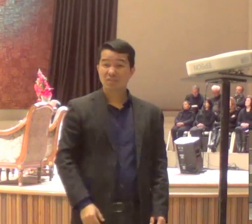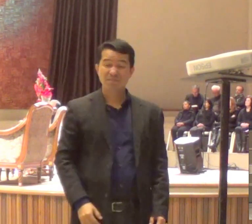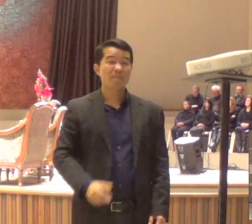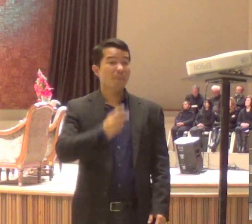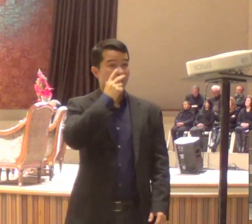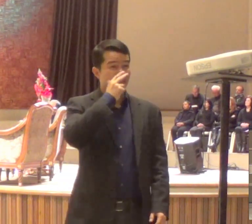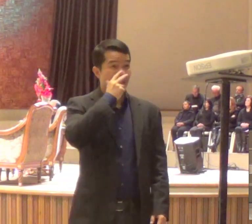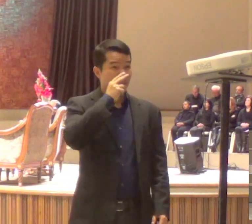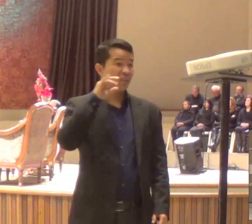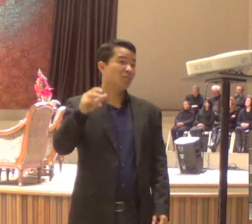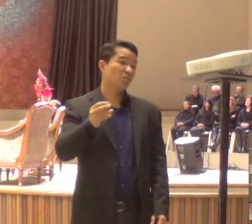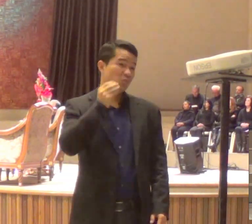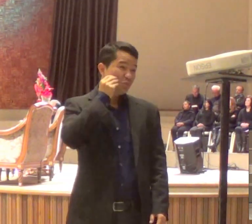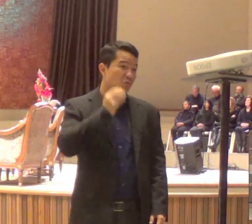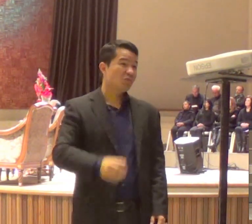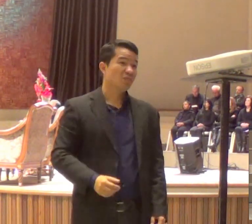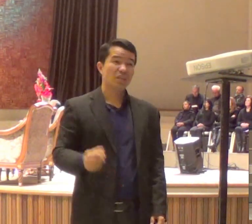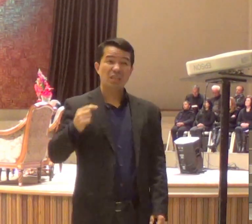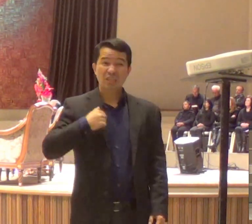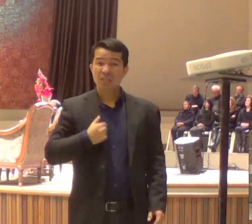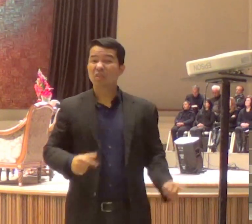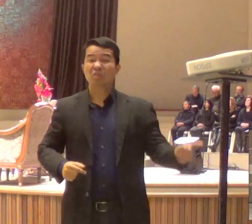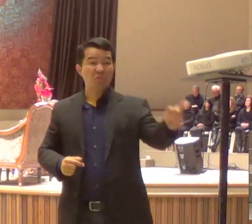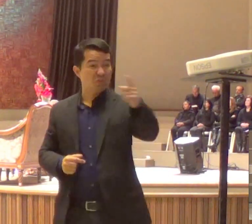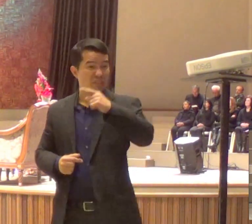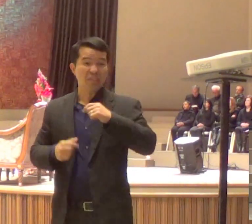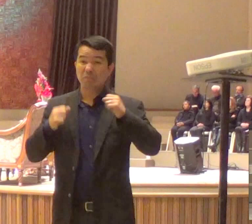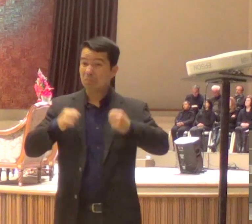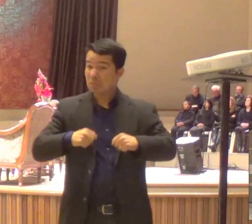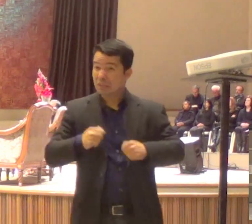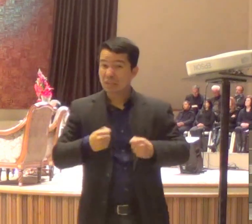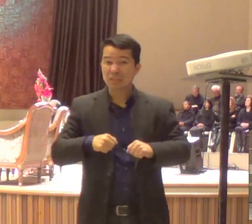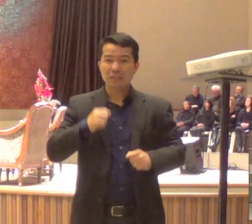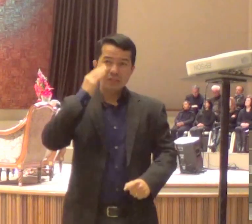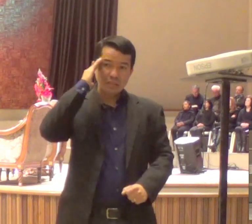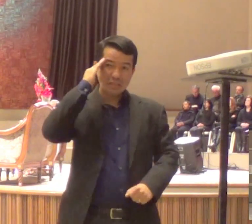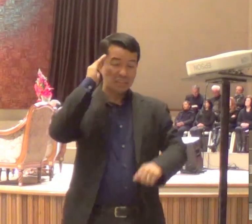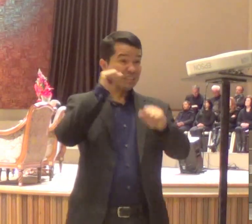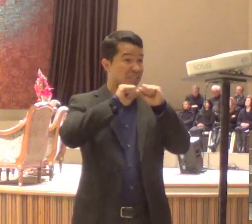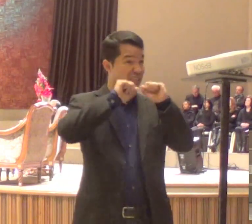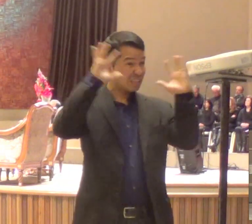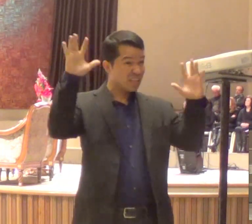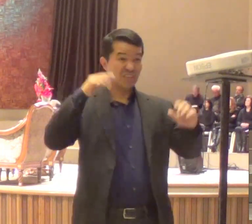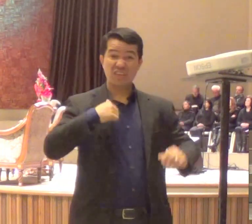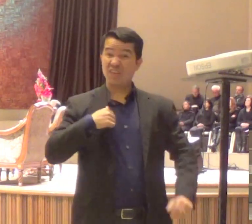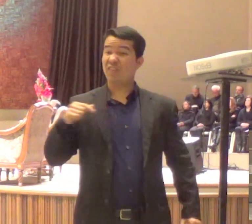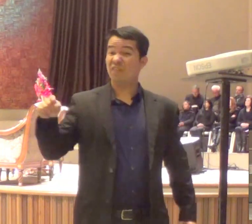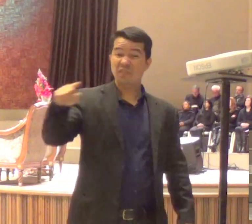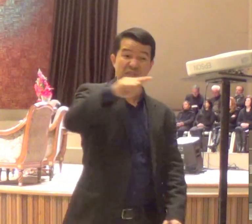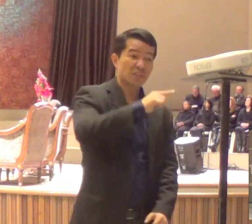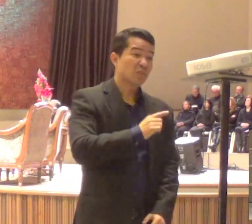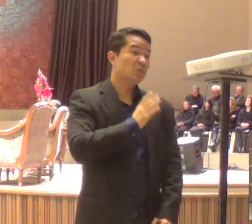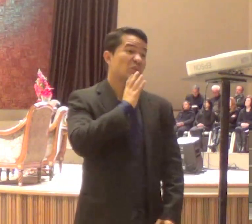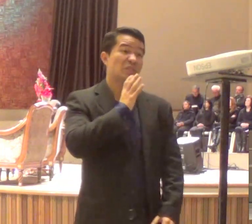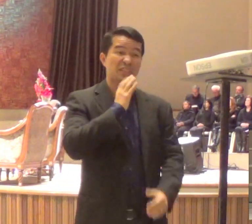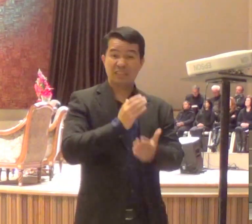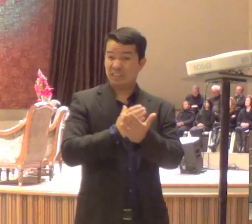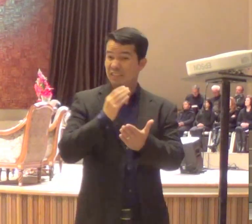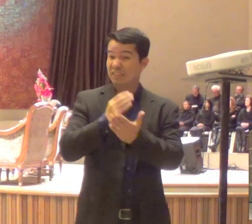nos esconderijos da vida. E a gente se esquece que não há lugar na face da